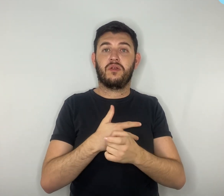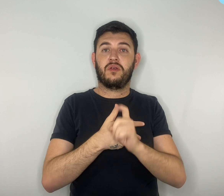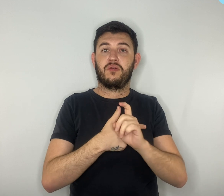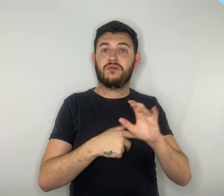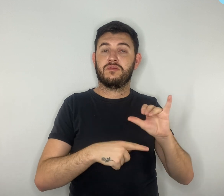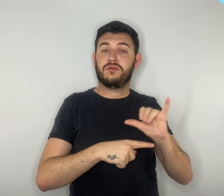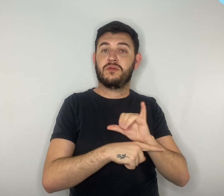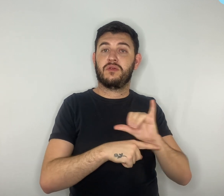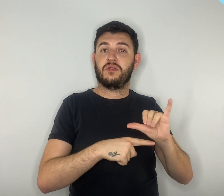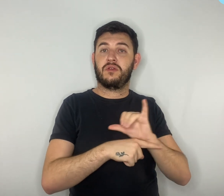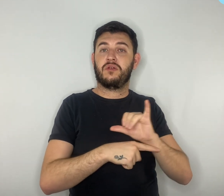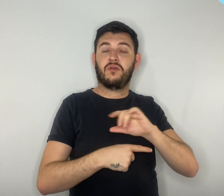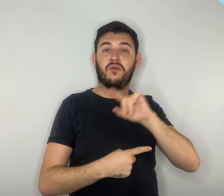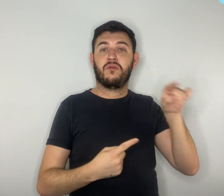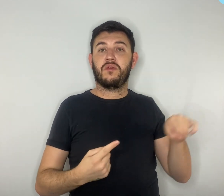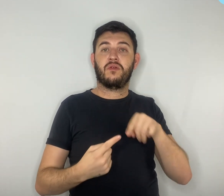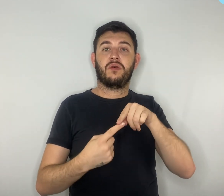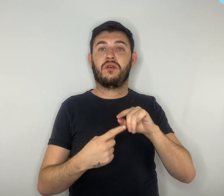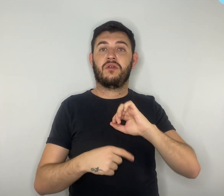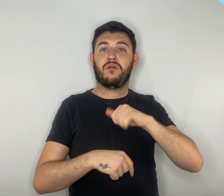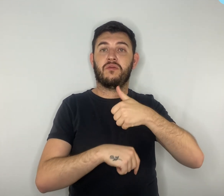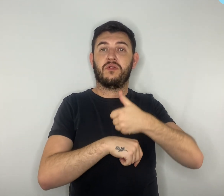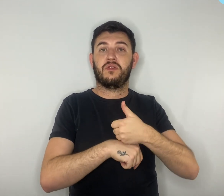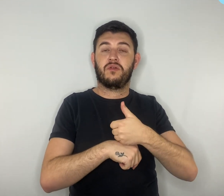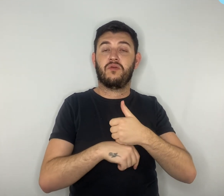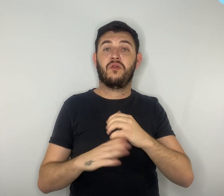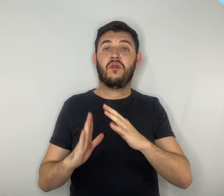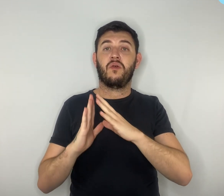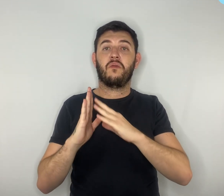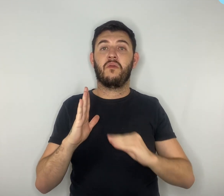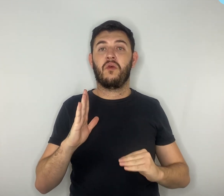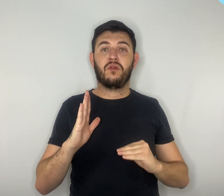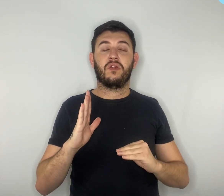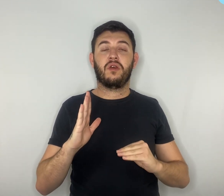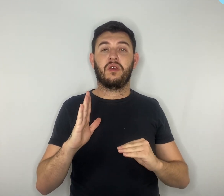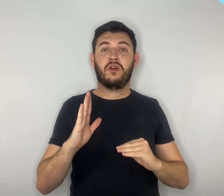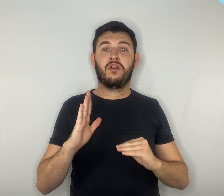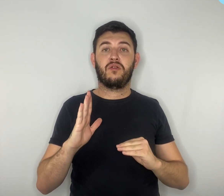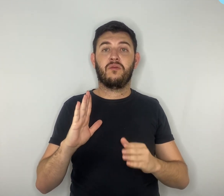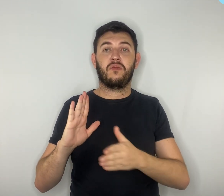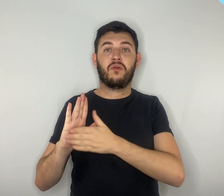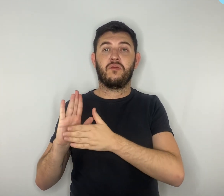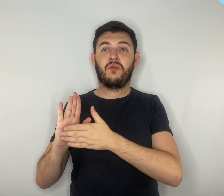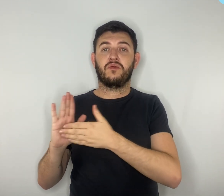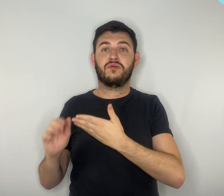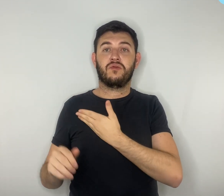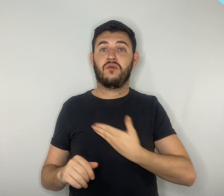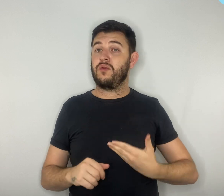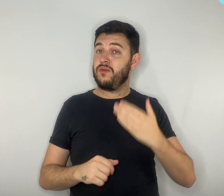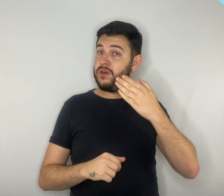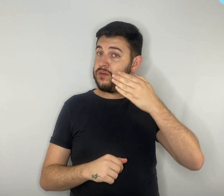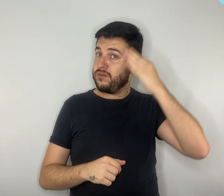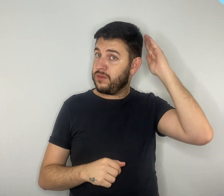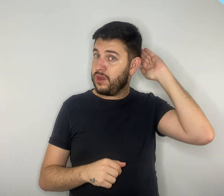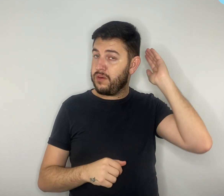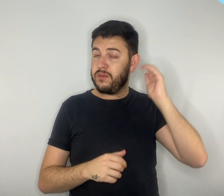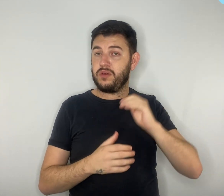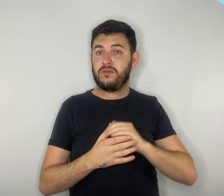substituir o modelo instituído durante o governo de Michel Temer. O substitutivo da